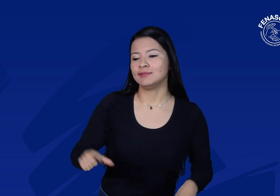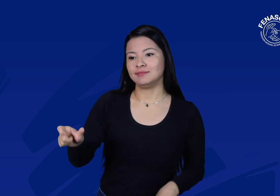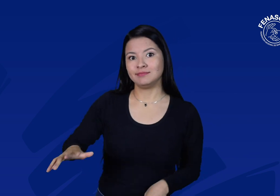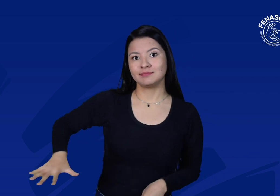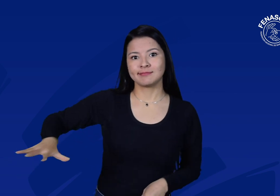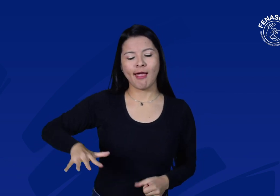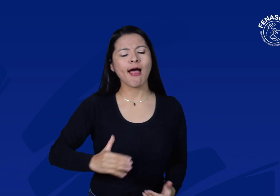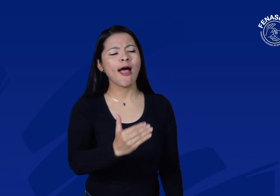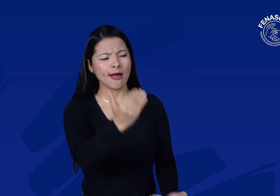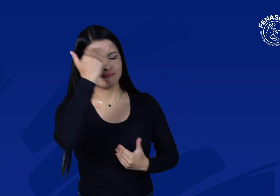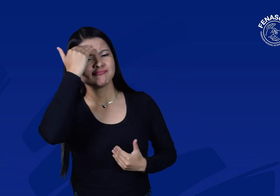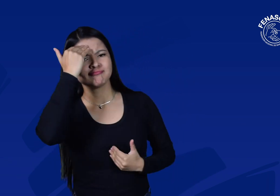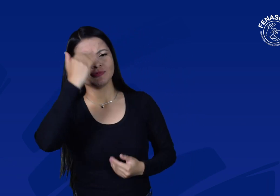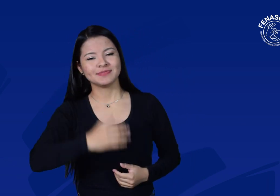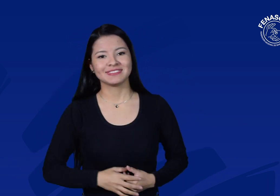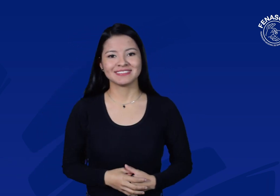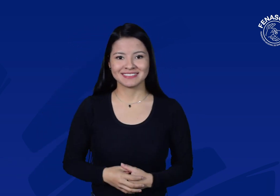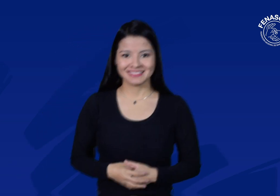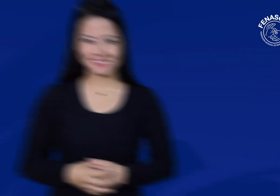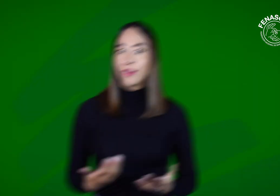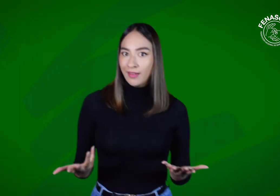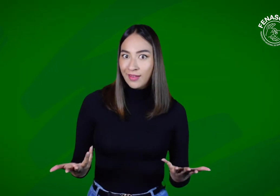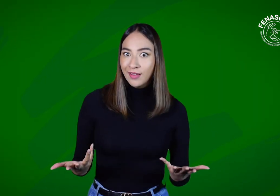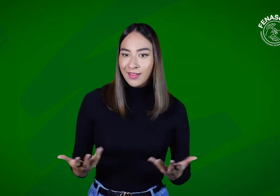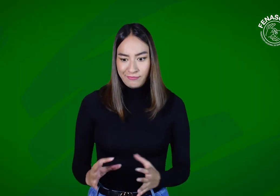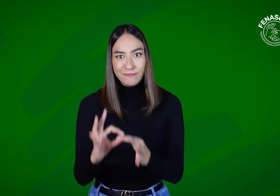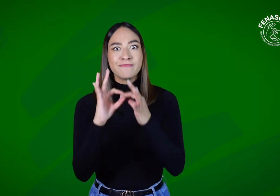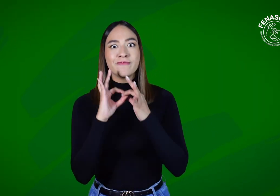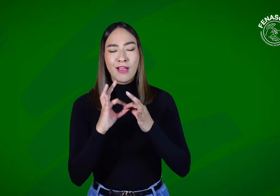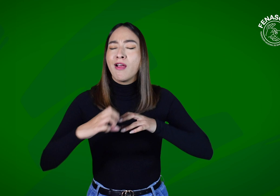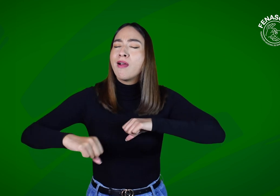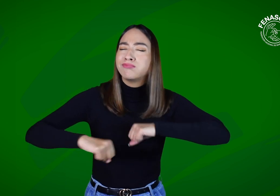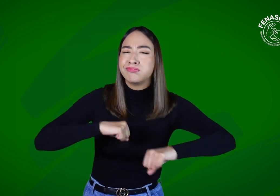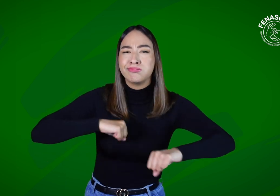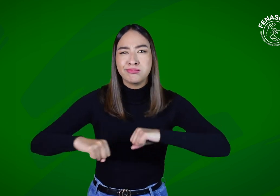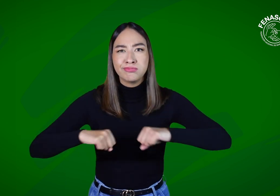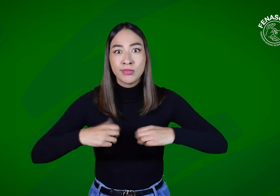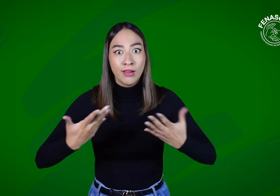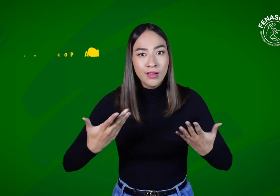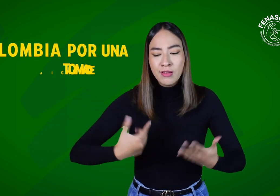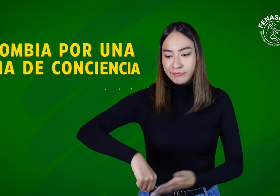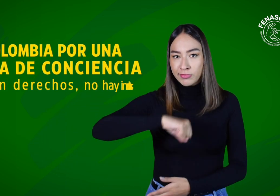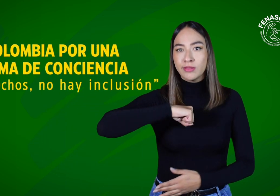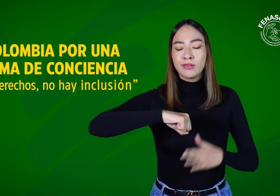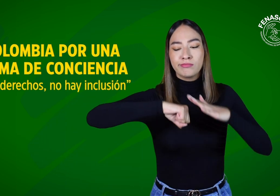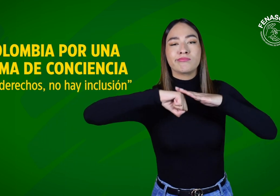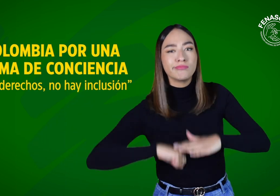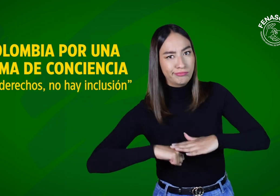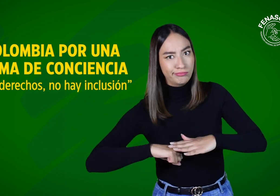con discapacidad. Es por este motivo que en FENASCOL seguimos trabajando para llevar a Colombia por